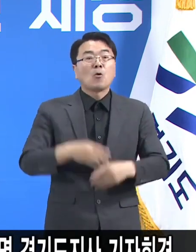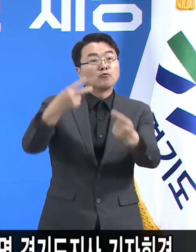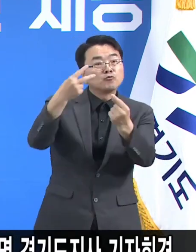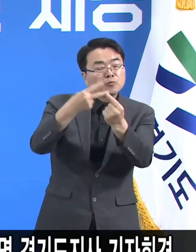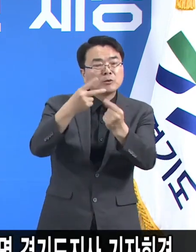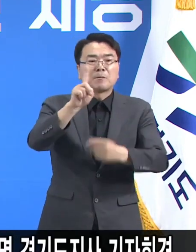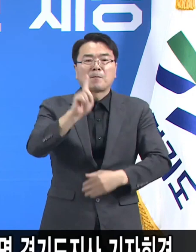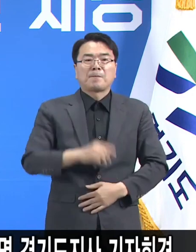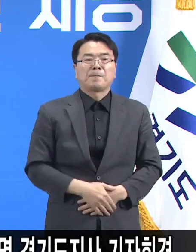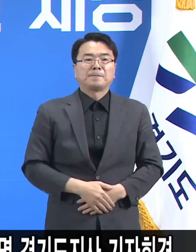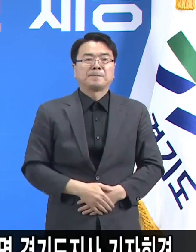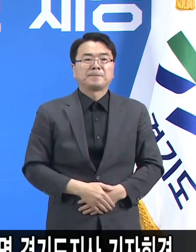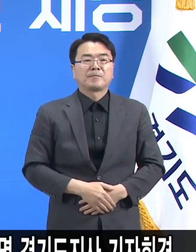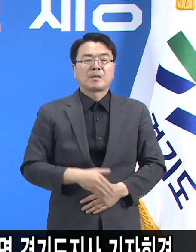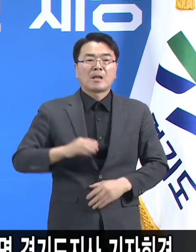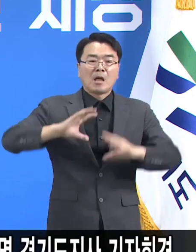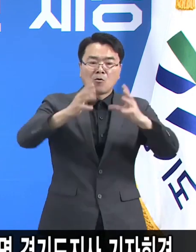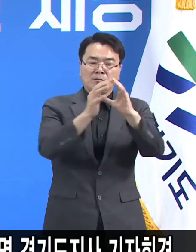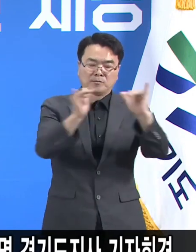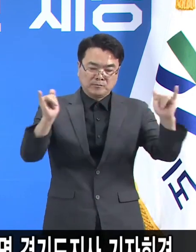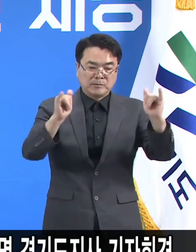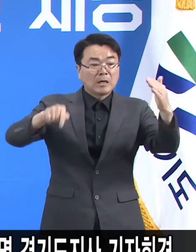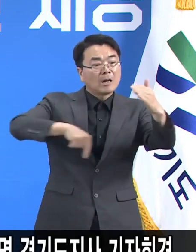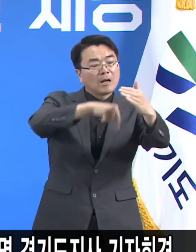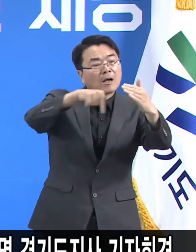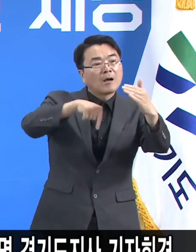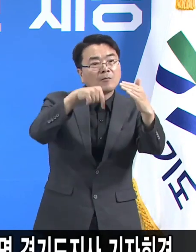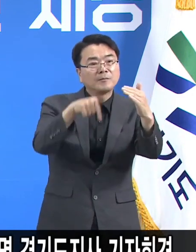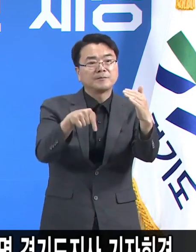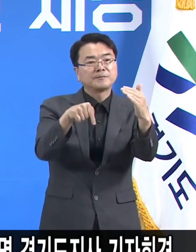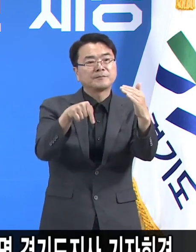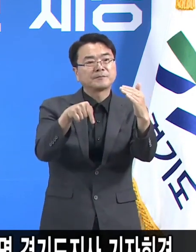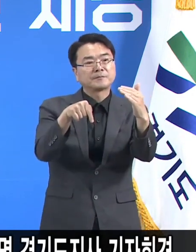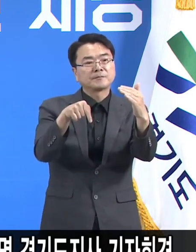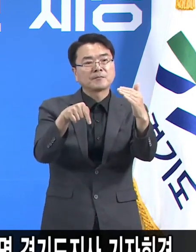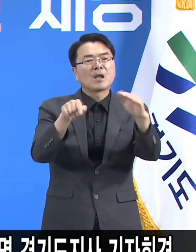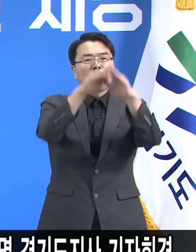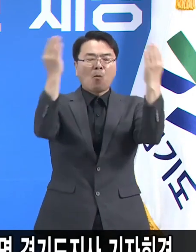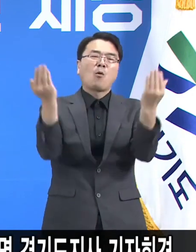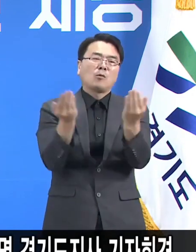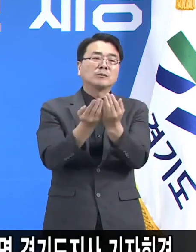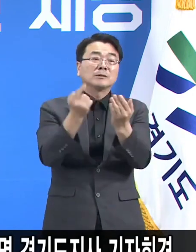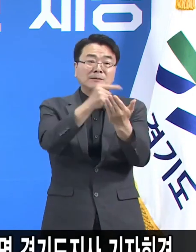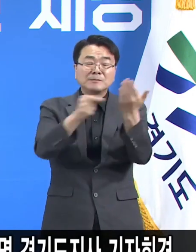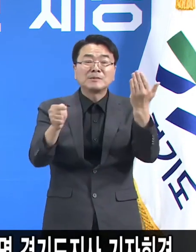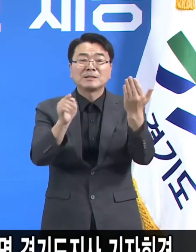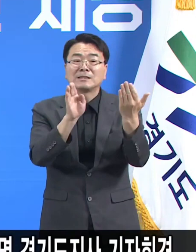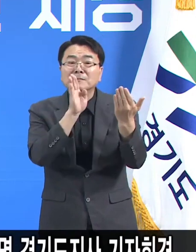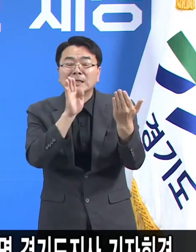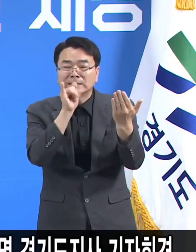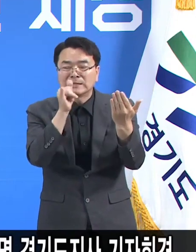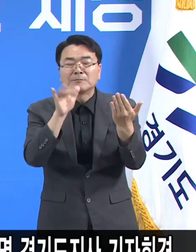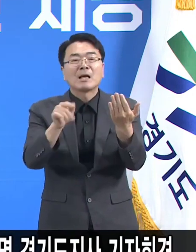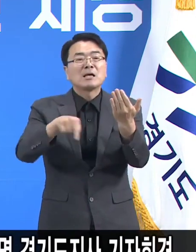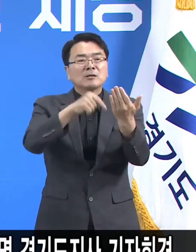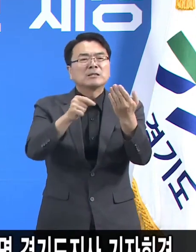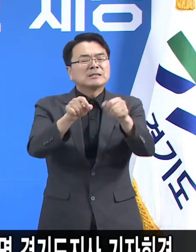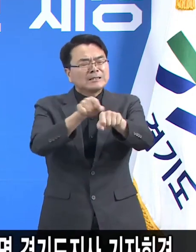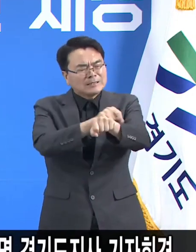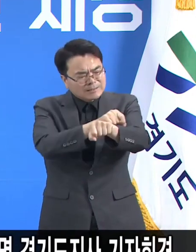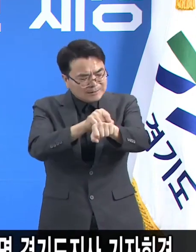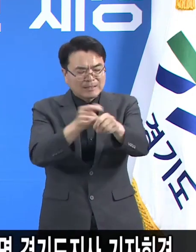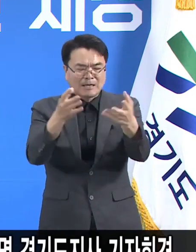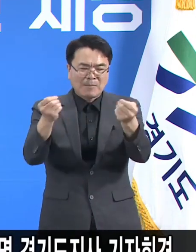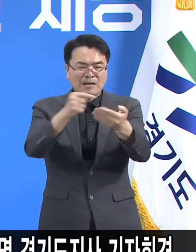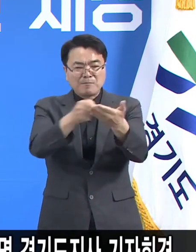번째로 우리 국민들 중에 다 피해를 입었지만 그 중에 특별히 많이 피해를 입은 영역에 대한